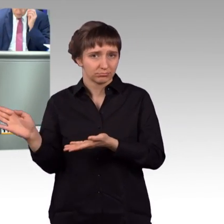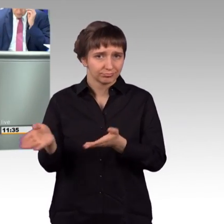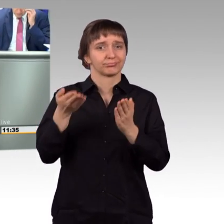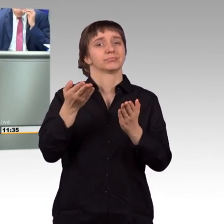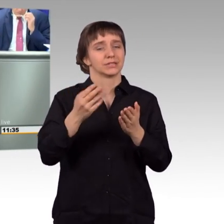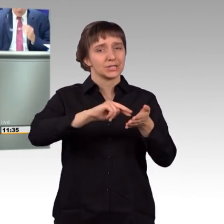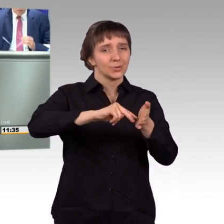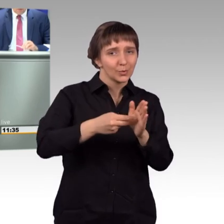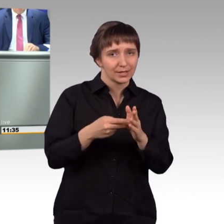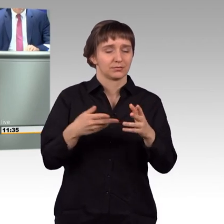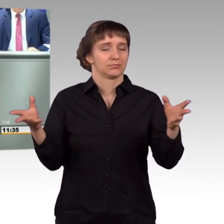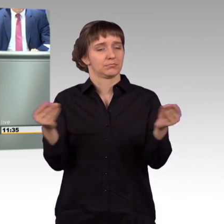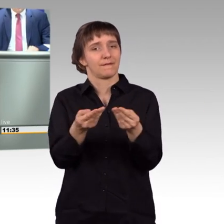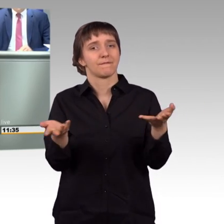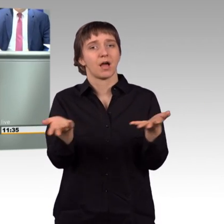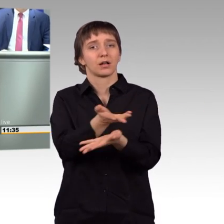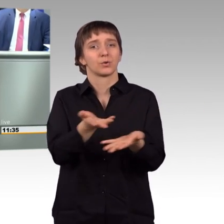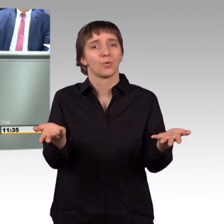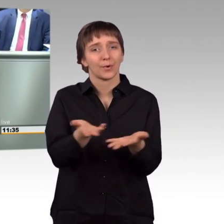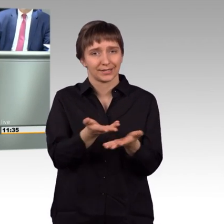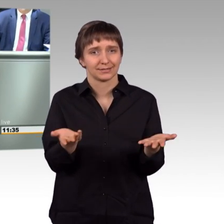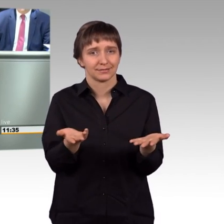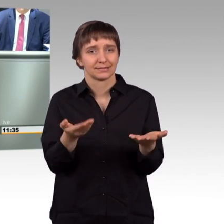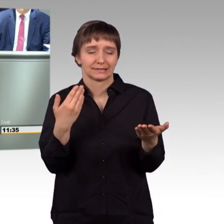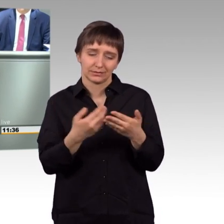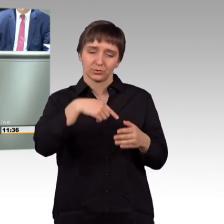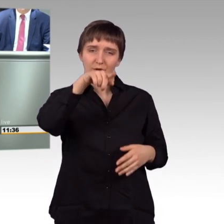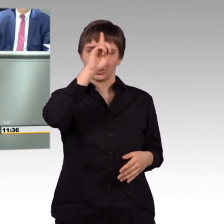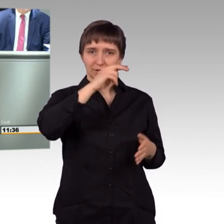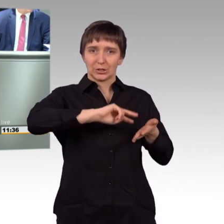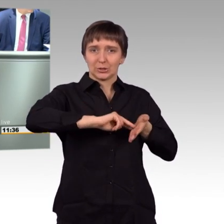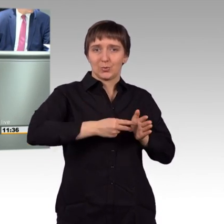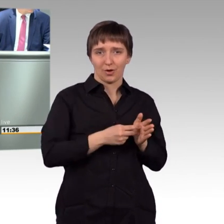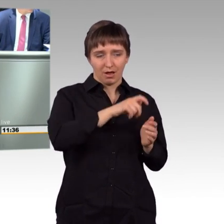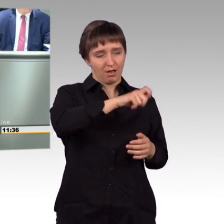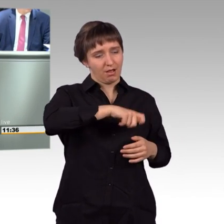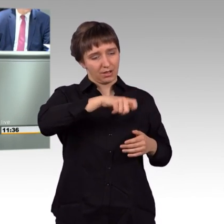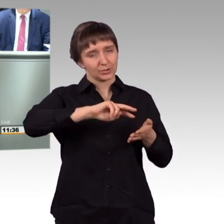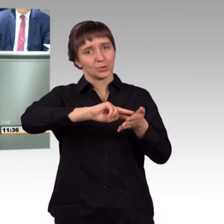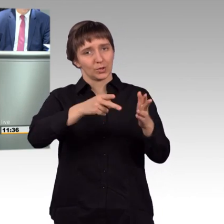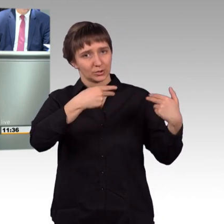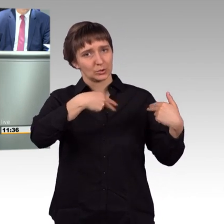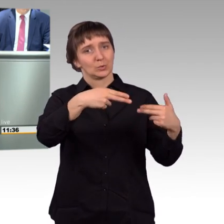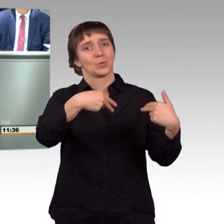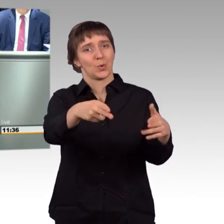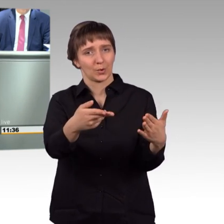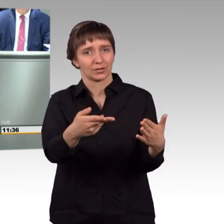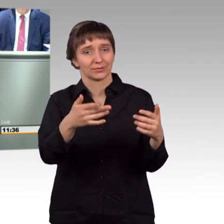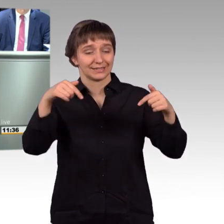Syrien einzutreten, über die Rückführung von Syrern nach Syrien. Und weil das hier bewusst missverstanden worden ist,